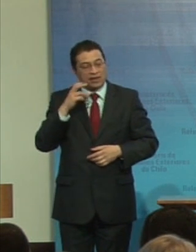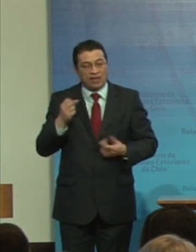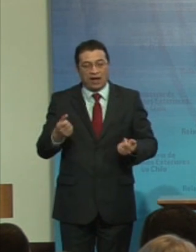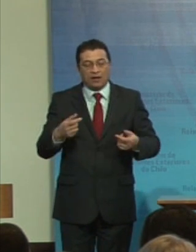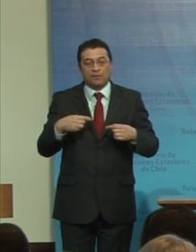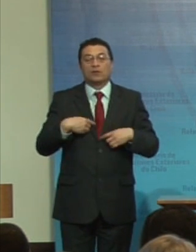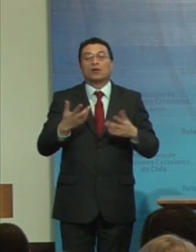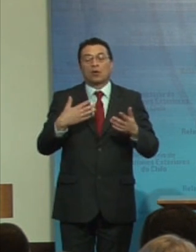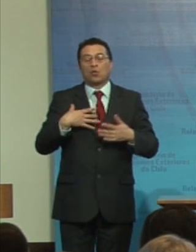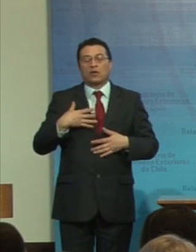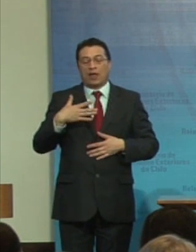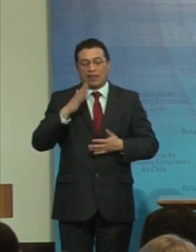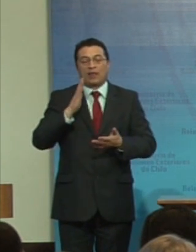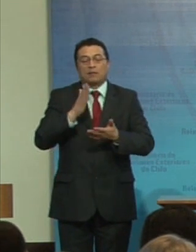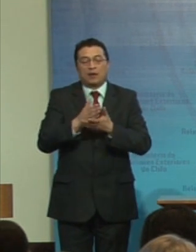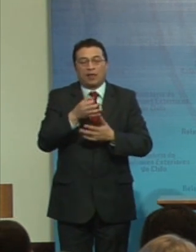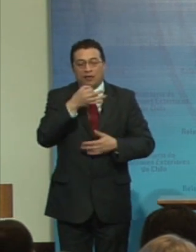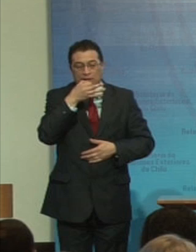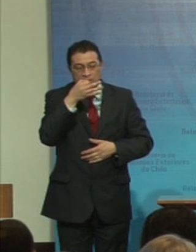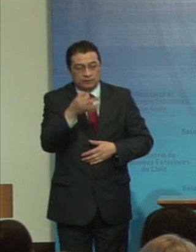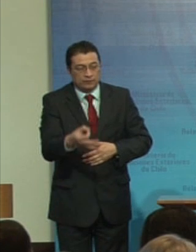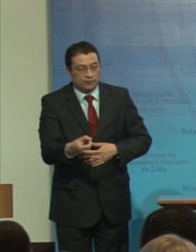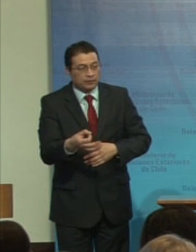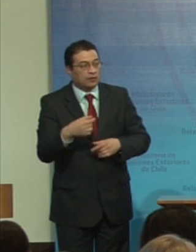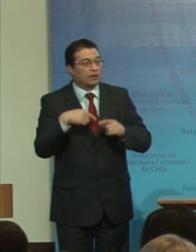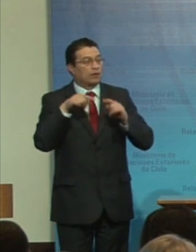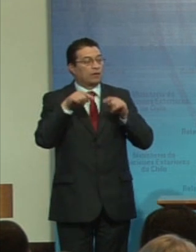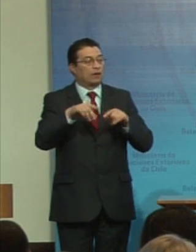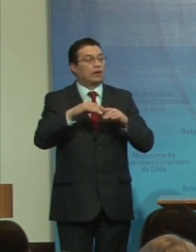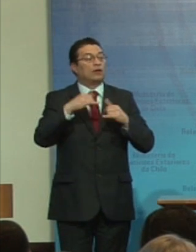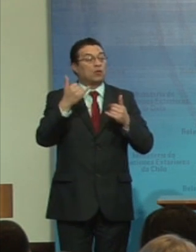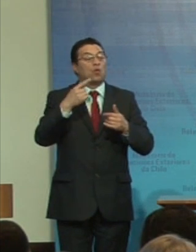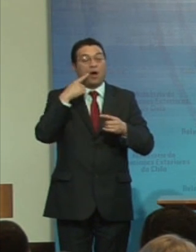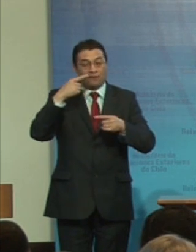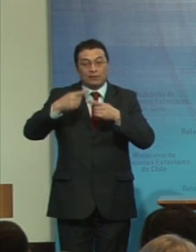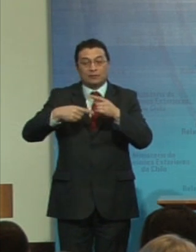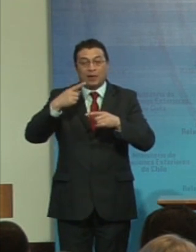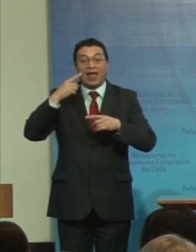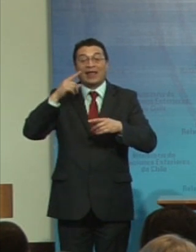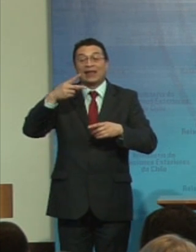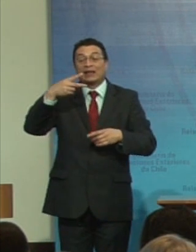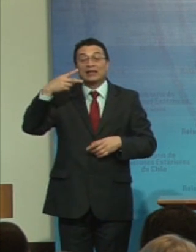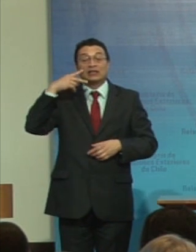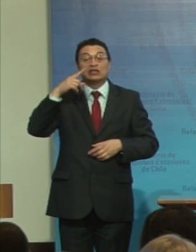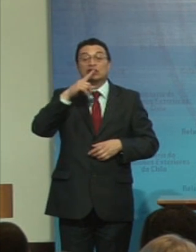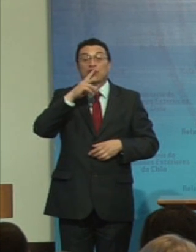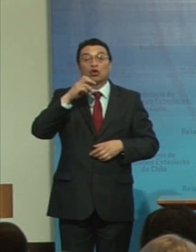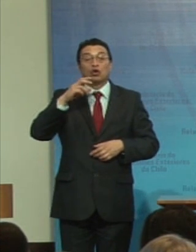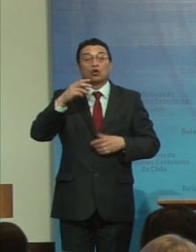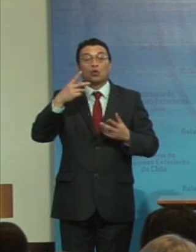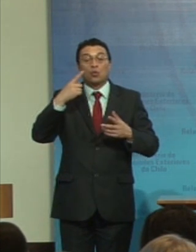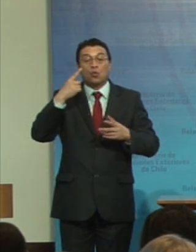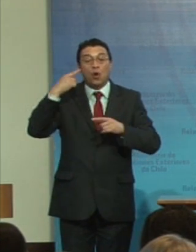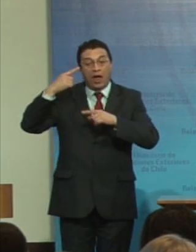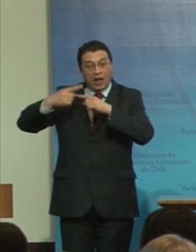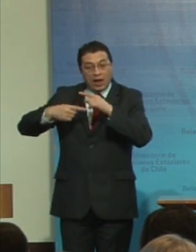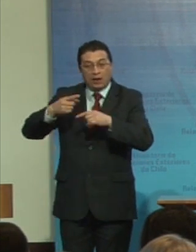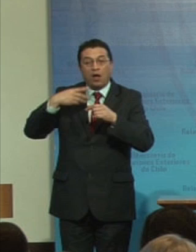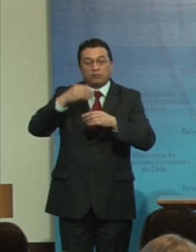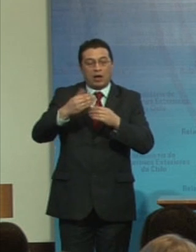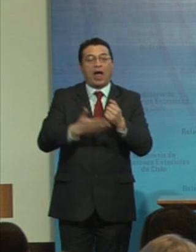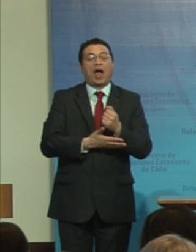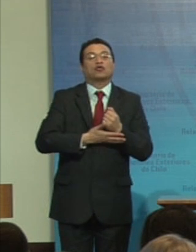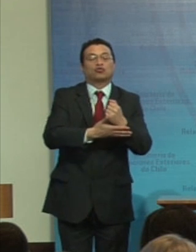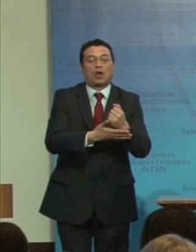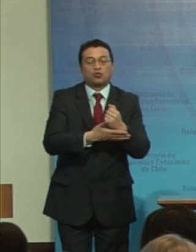quiero terminar diciéndoles que Butros Gali señaló cada era histórica me gusta esta cita cada era histórica aporta con su